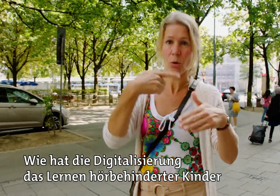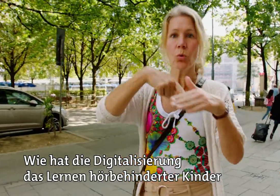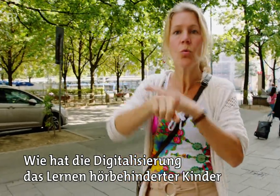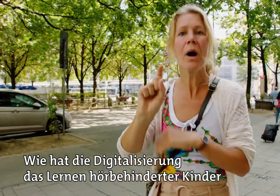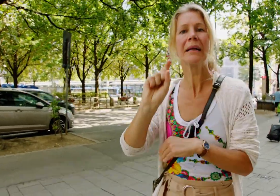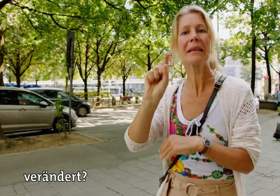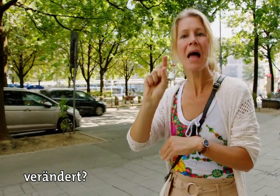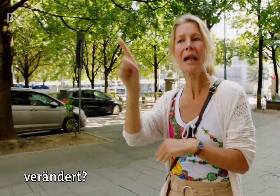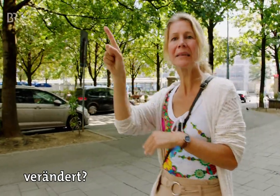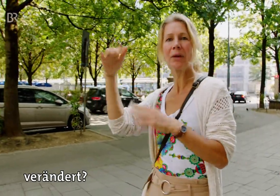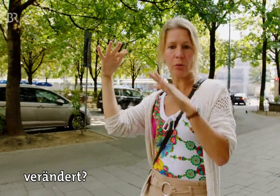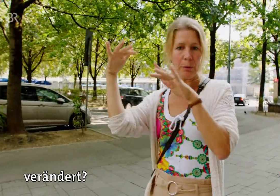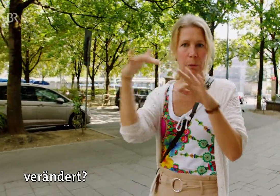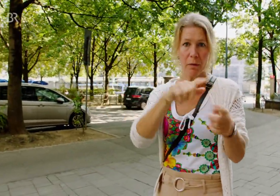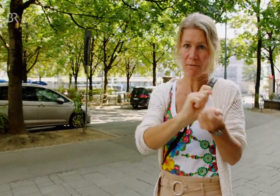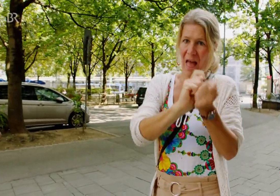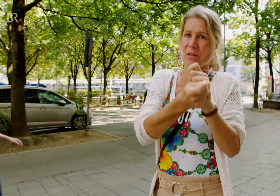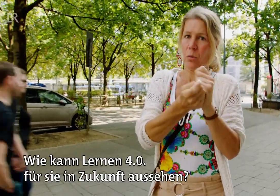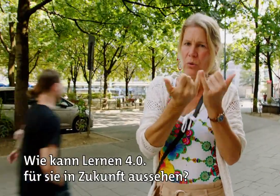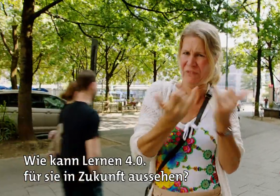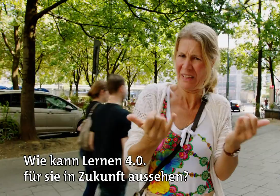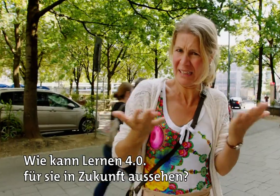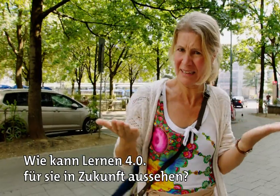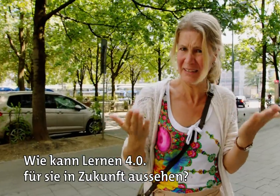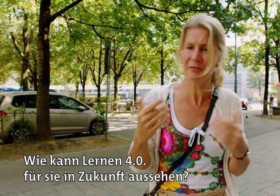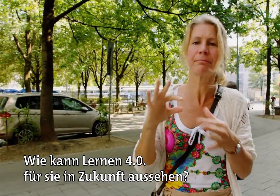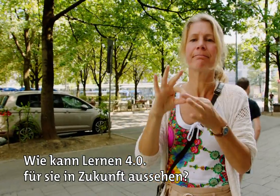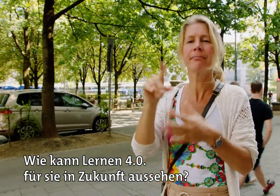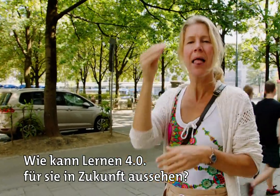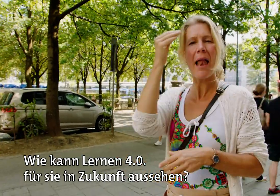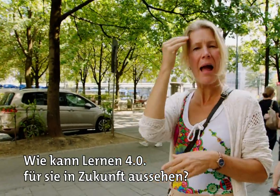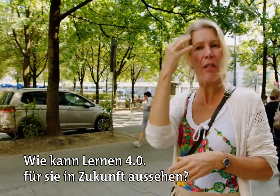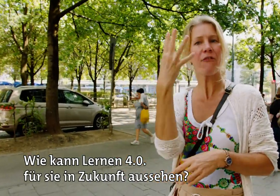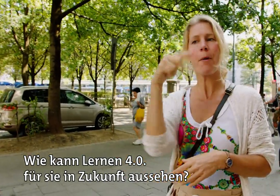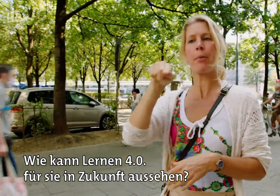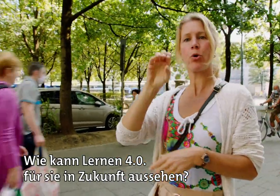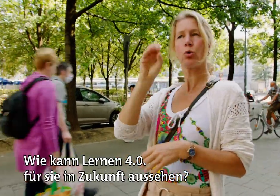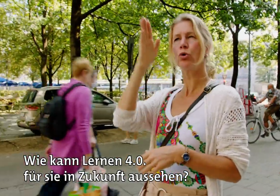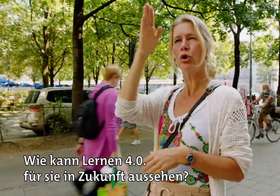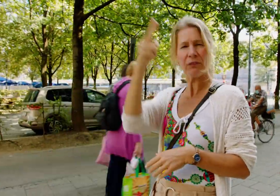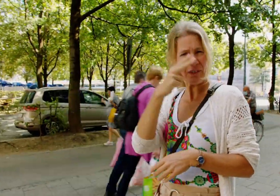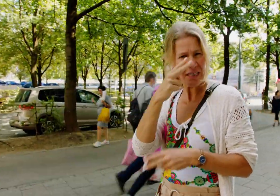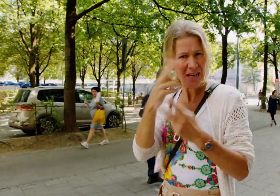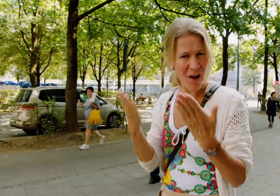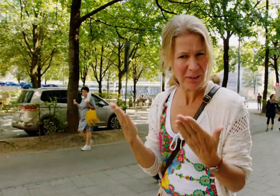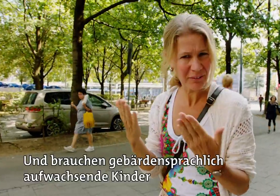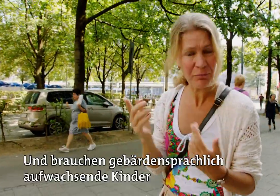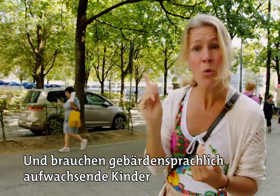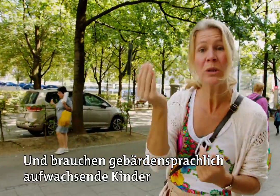hörbehinderter Kinder verändert? Wie kann Lernen 4.0 für sie in Zukunft aussehen? Und